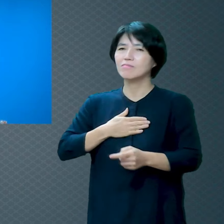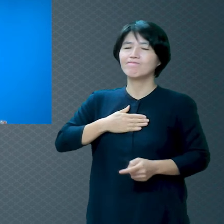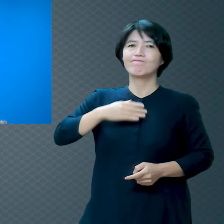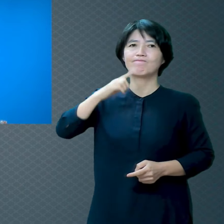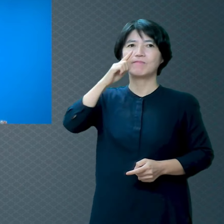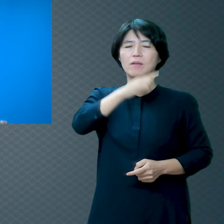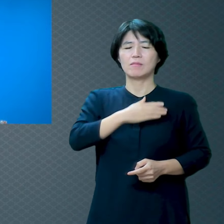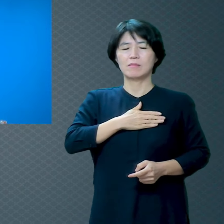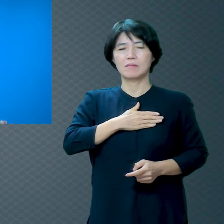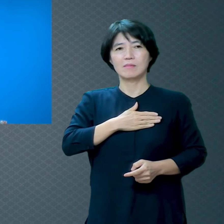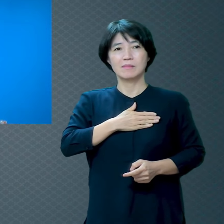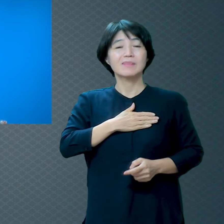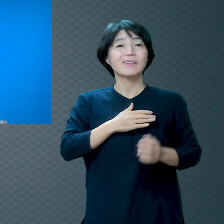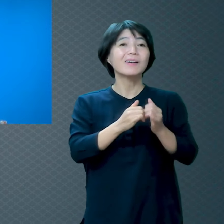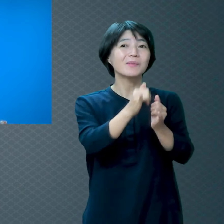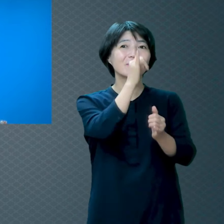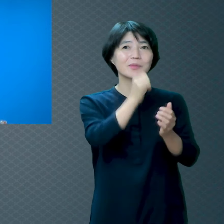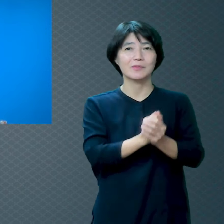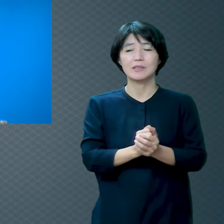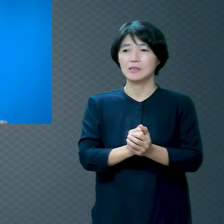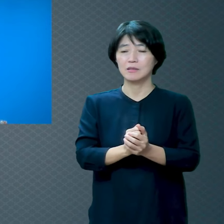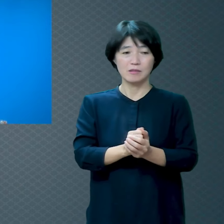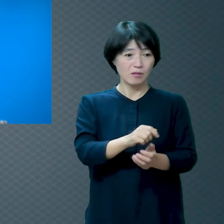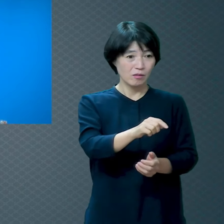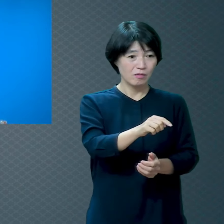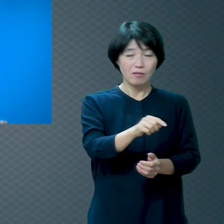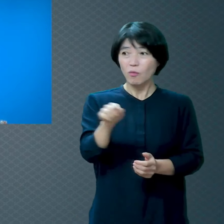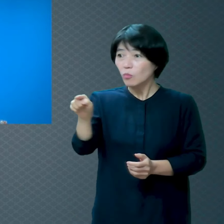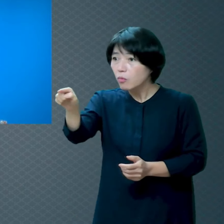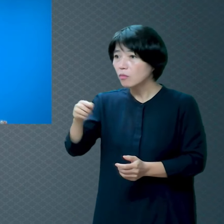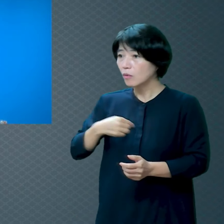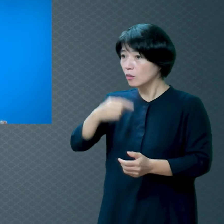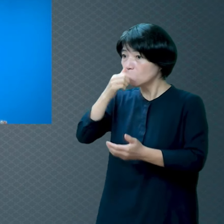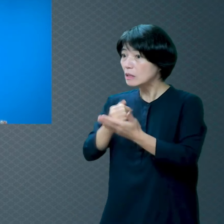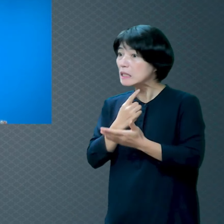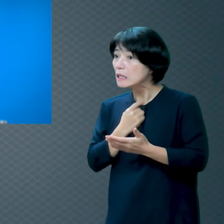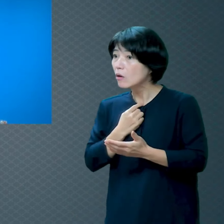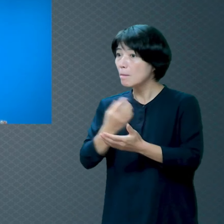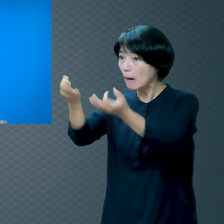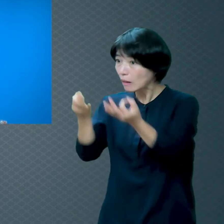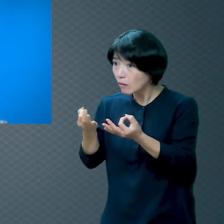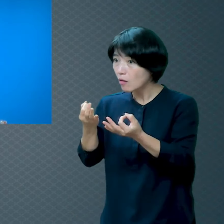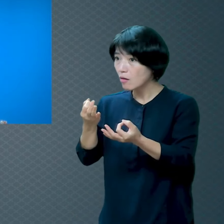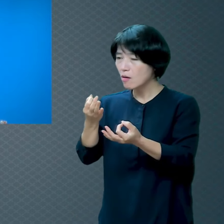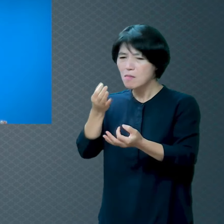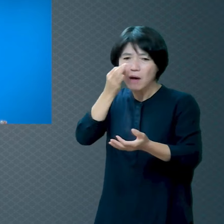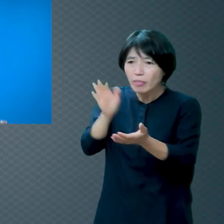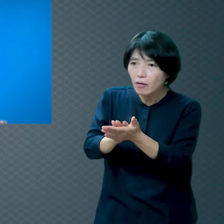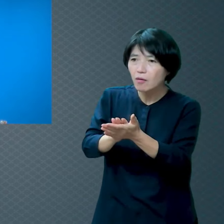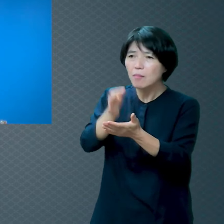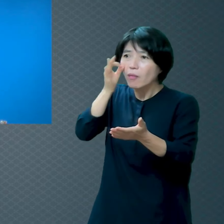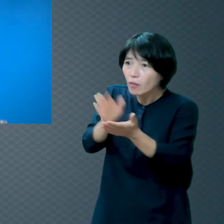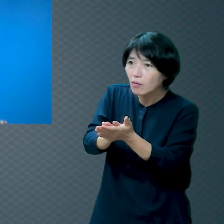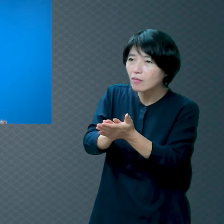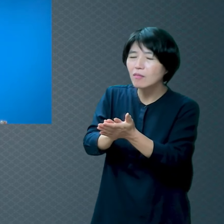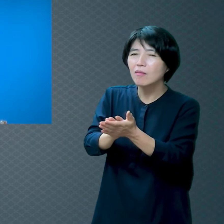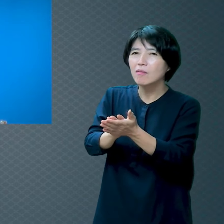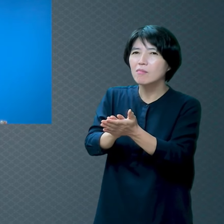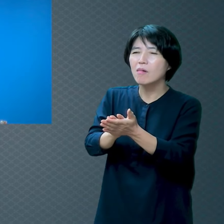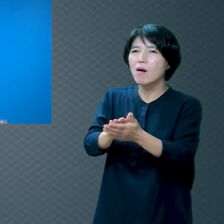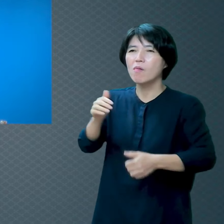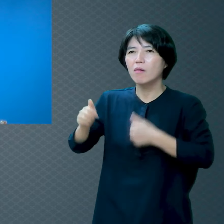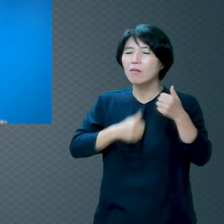네가 내 죄 짓는 거 봤냐? 이렇게 기분 나빠 하시는데 이것은 죄를